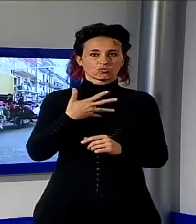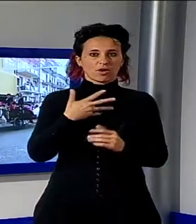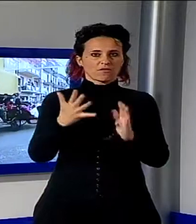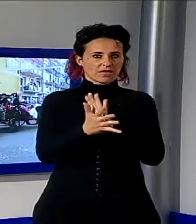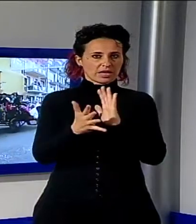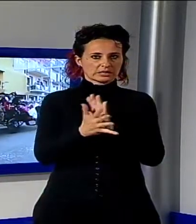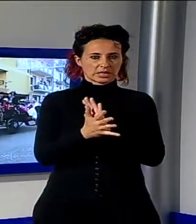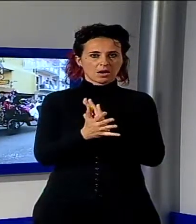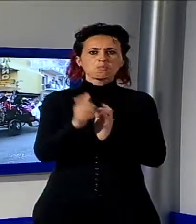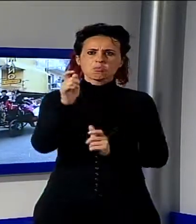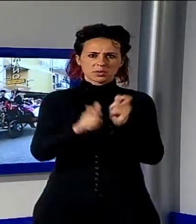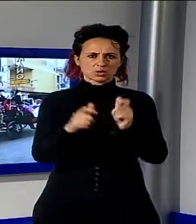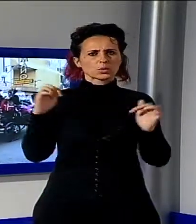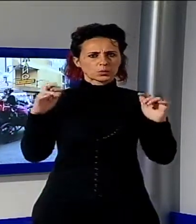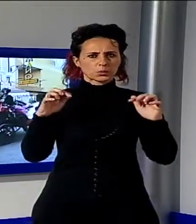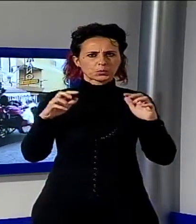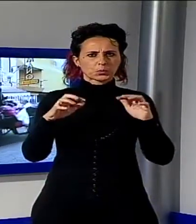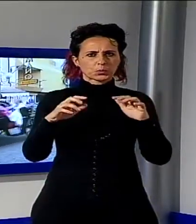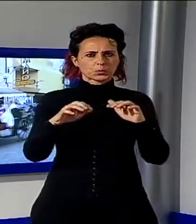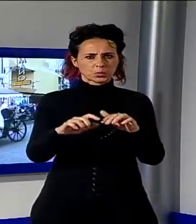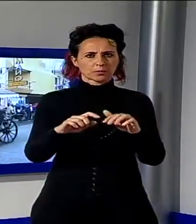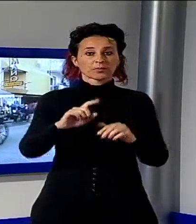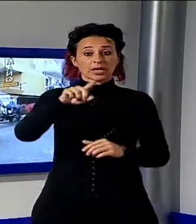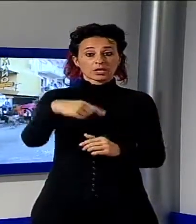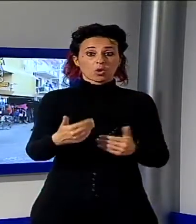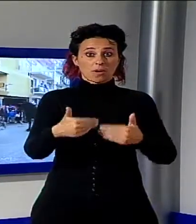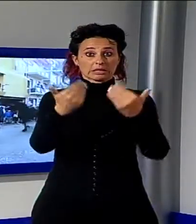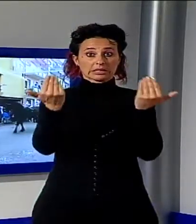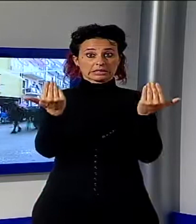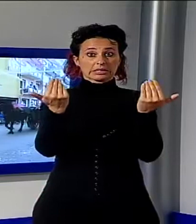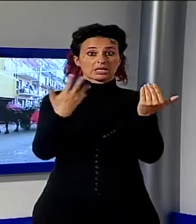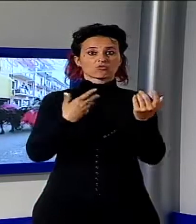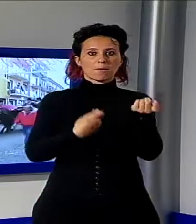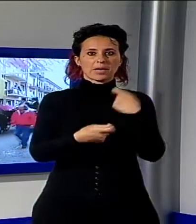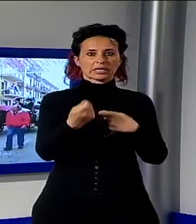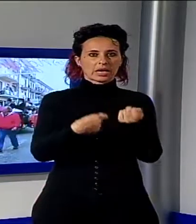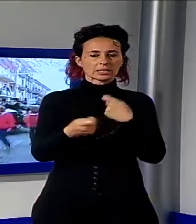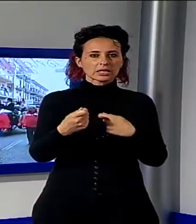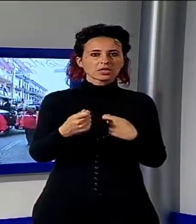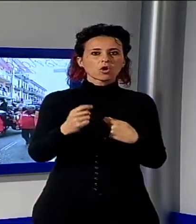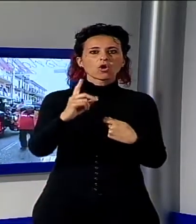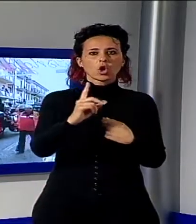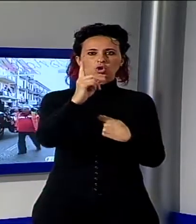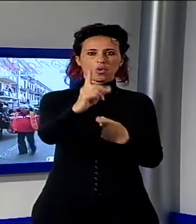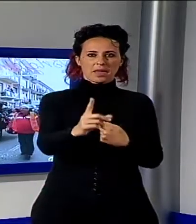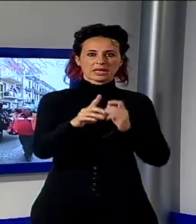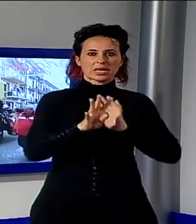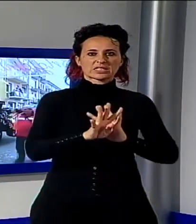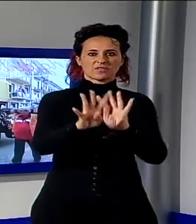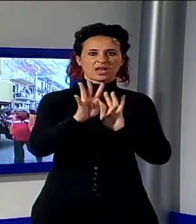secondo giorno sabato al mattino mercatino l'attesa domenica con la sfilata anche della banda dei